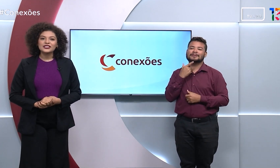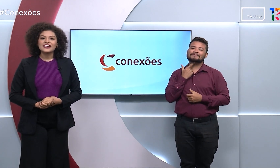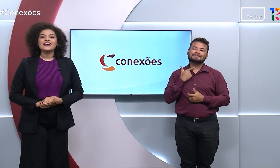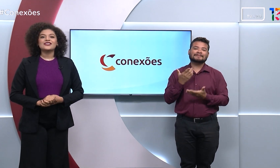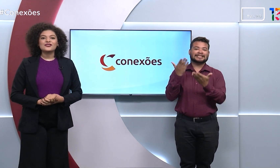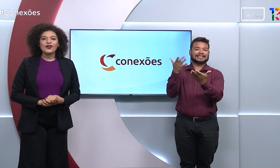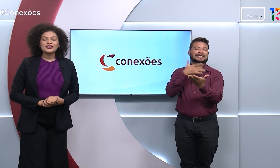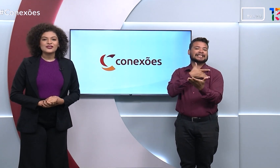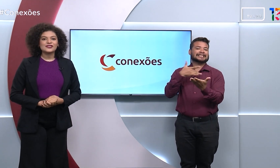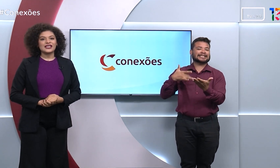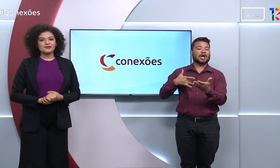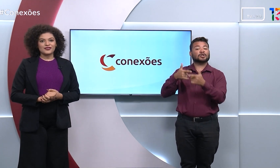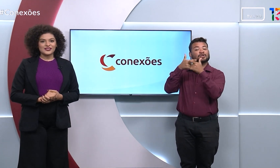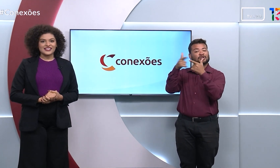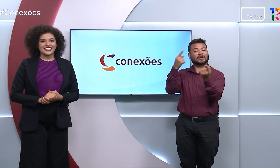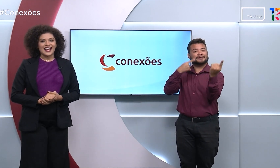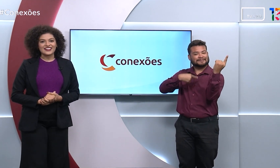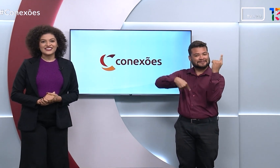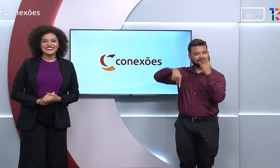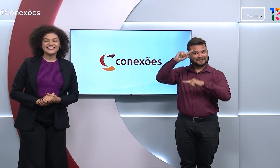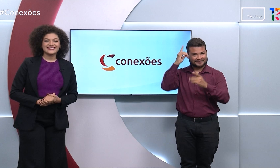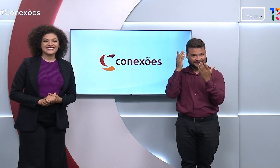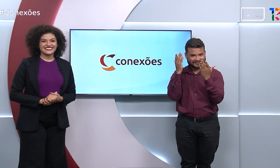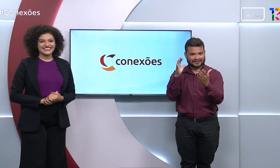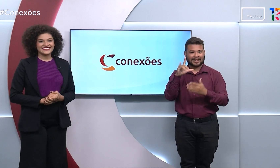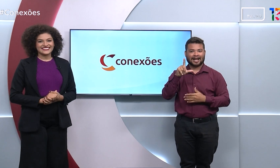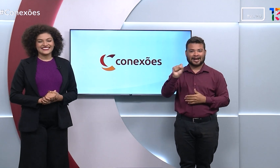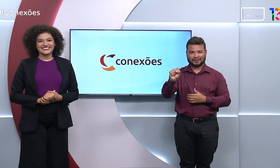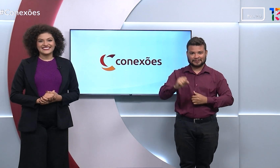saúde, sorte e sucesso para você, Carlos.